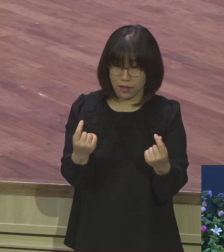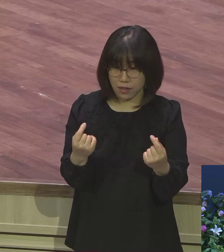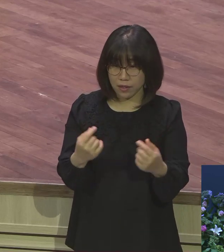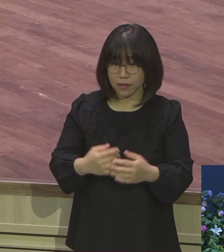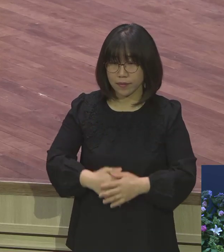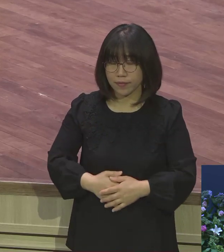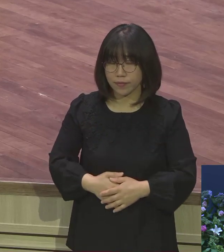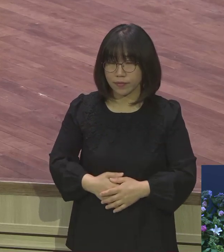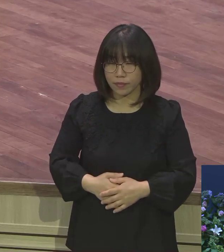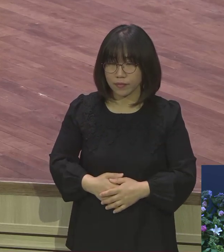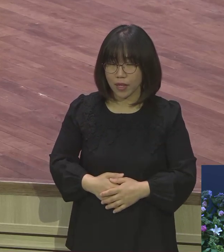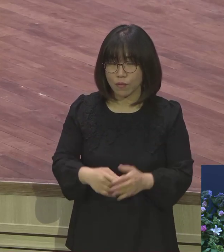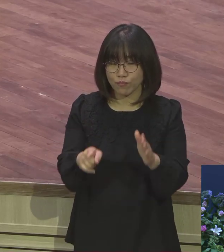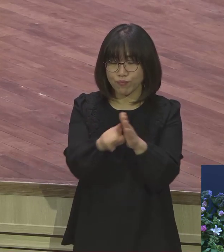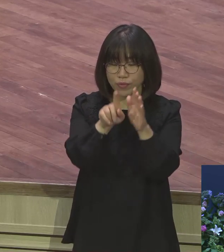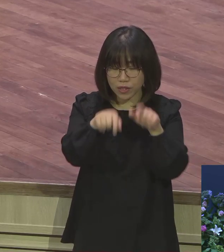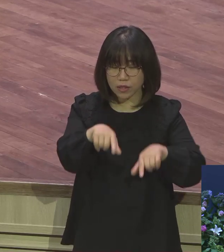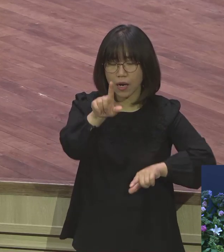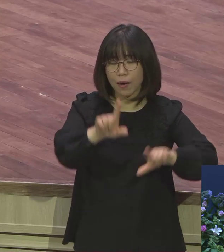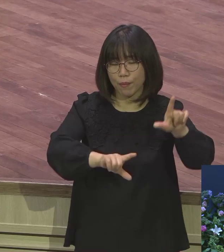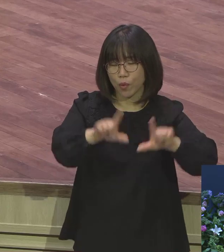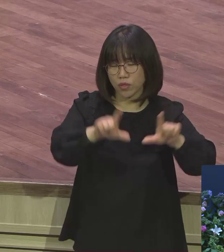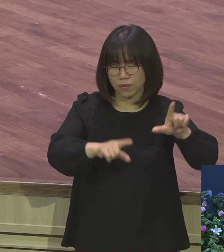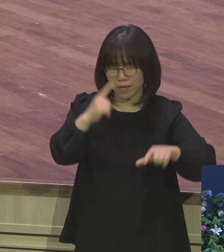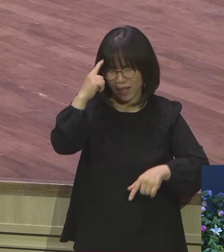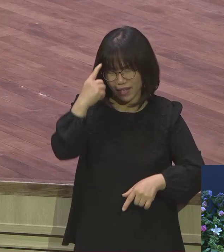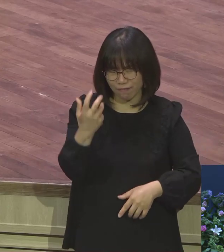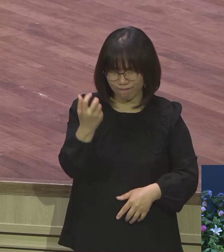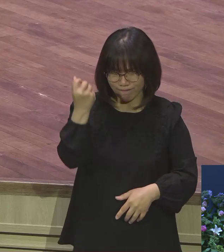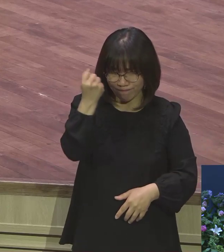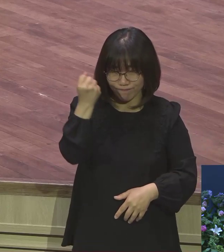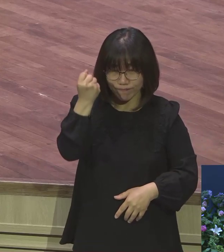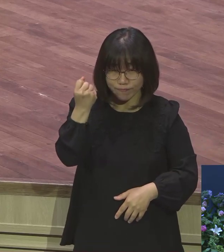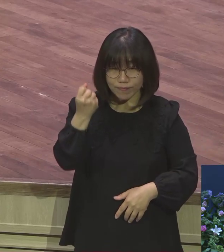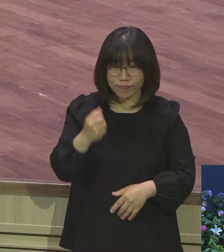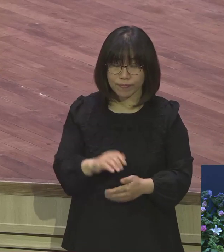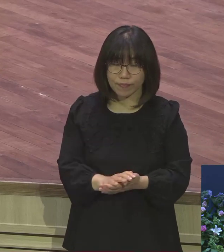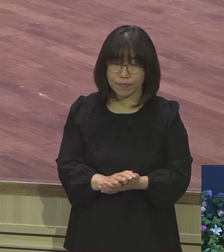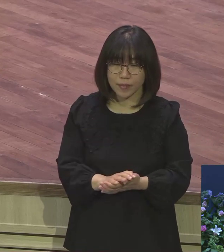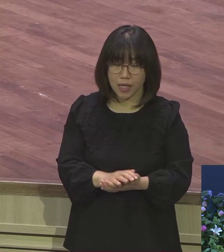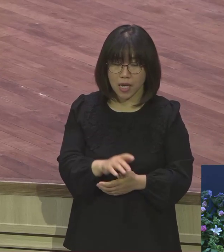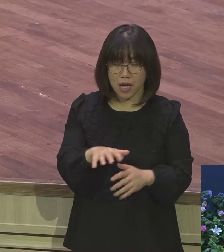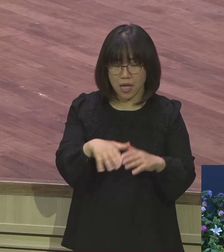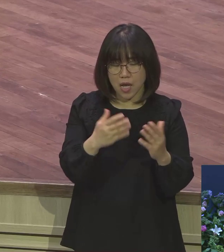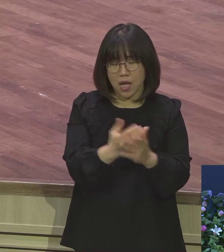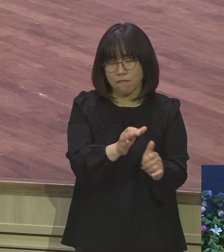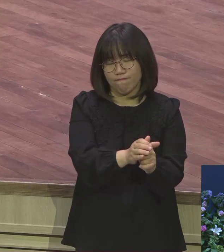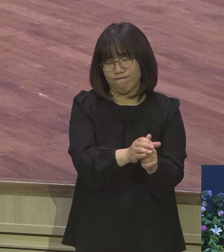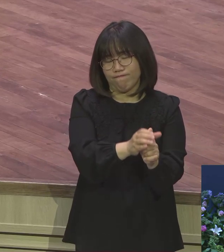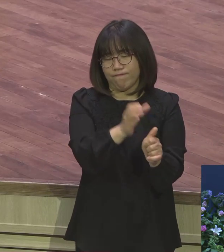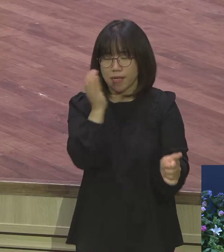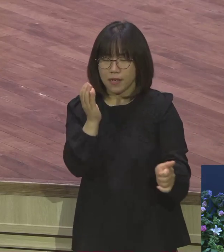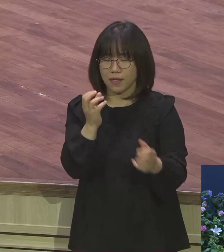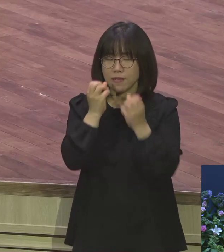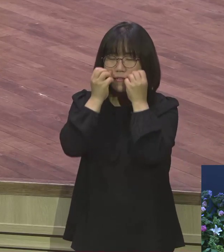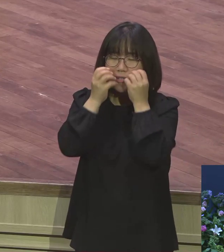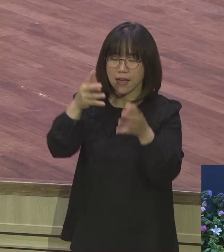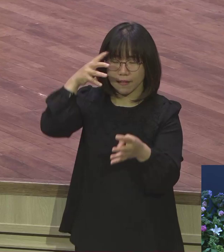불신의 상태에 있을 때 그 예틀 자 여기서 완전히 빠져나왔어요. 새틀 새틀이 뭐예요? 4장 1장